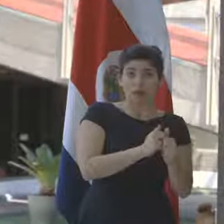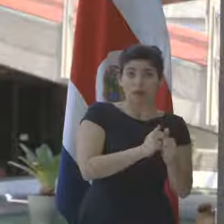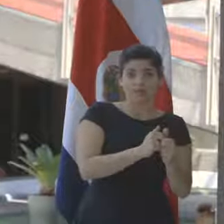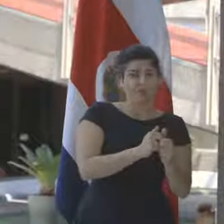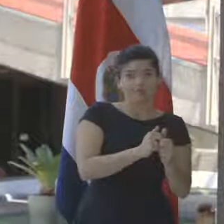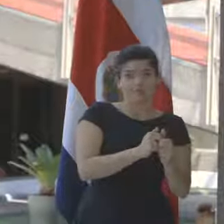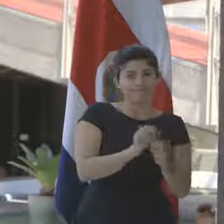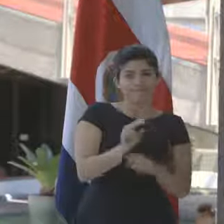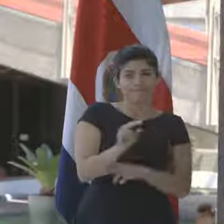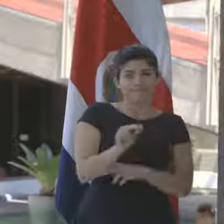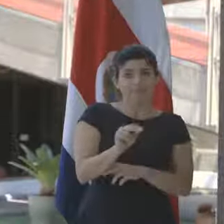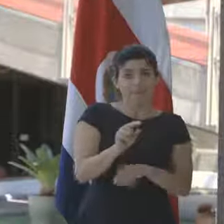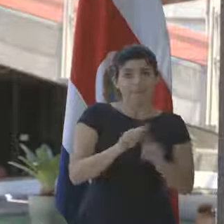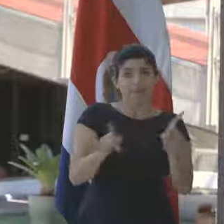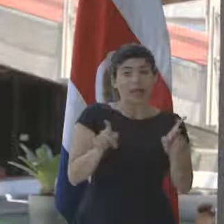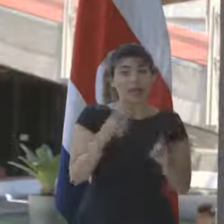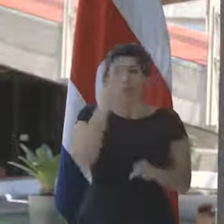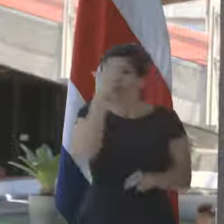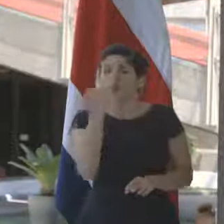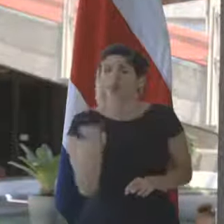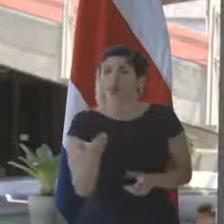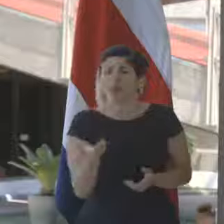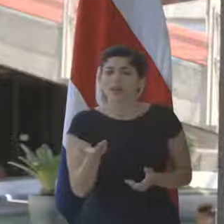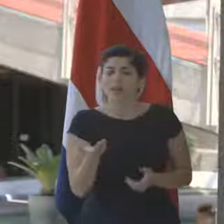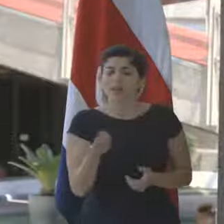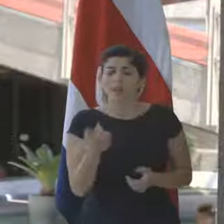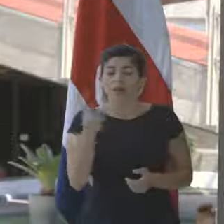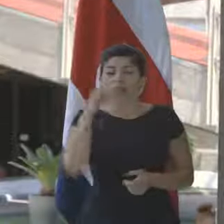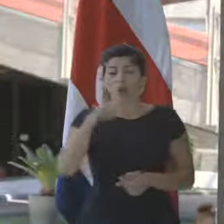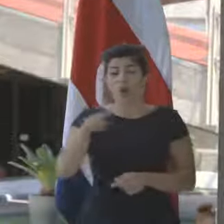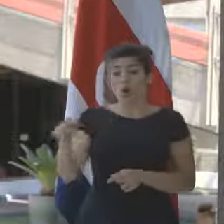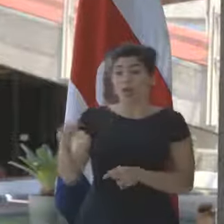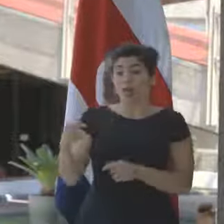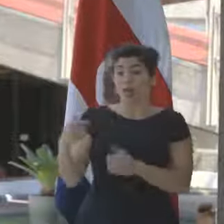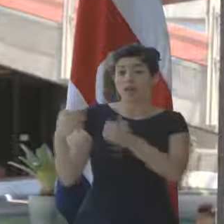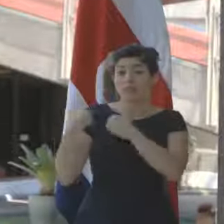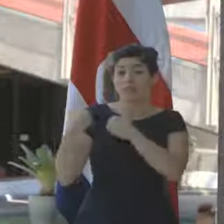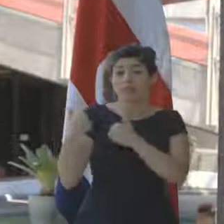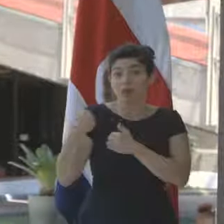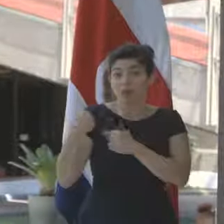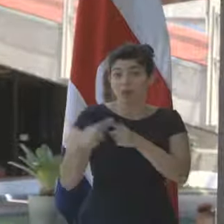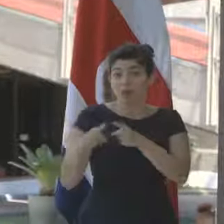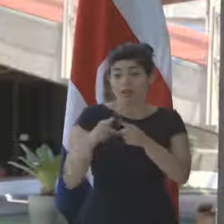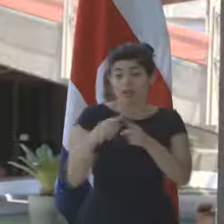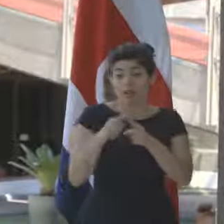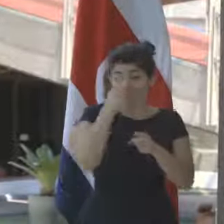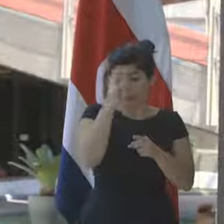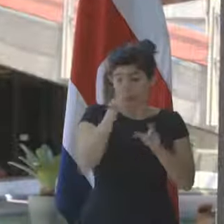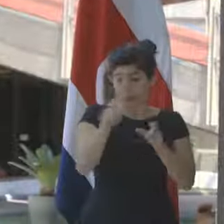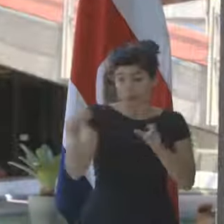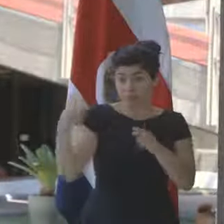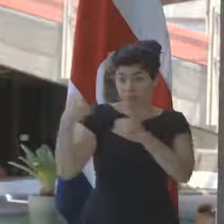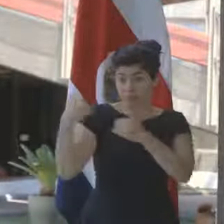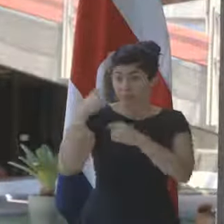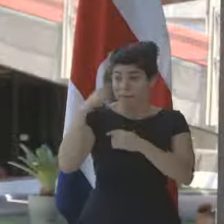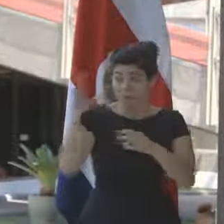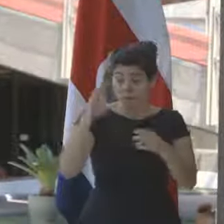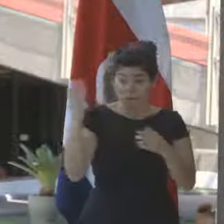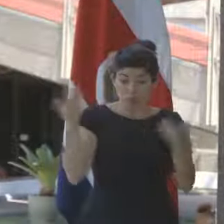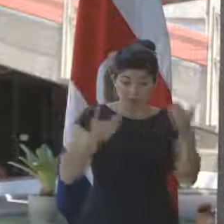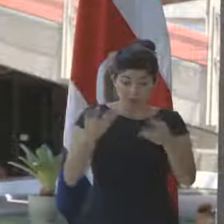no. Pero eso es porque las competencias para resolver ese problema